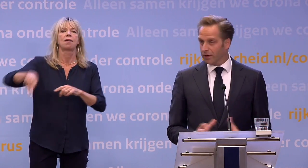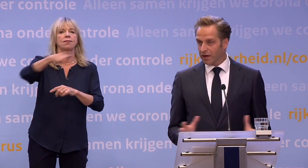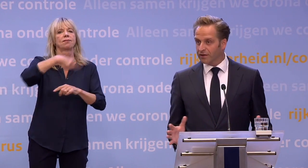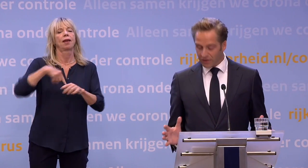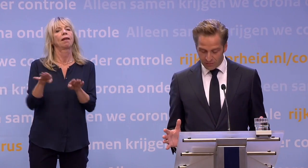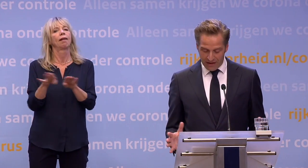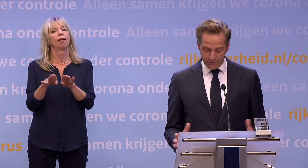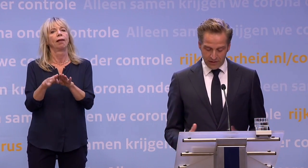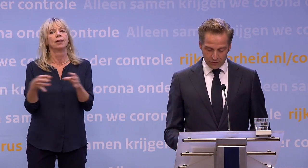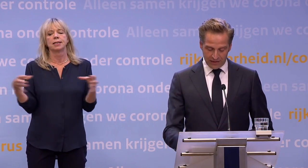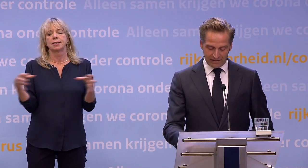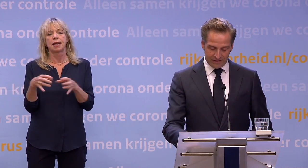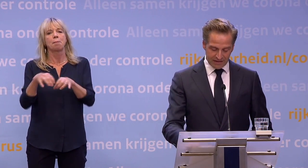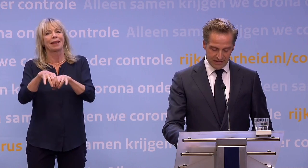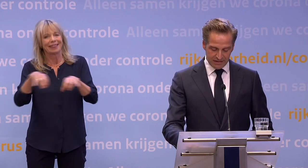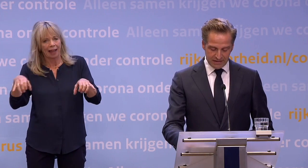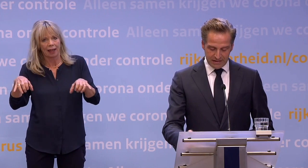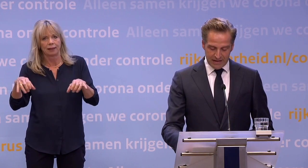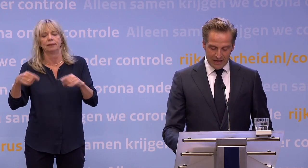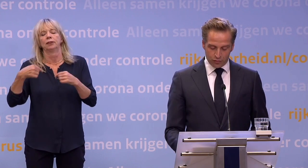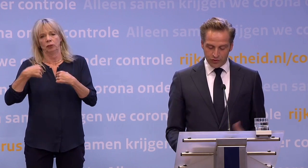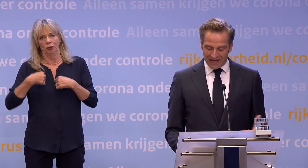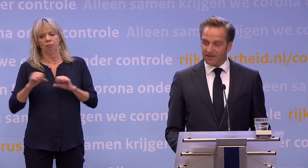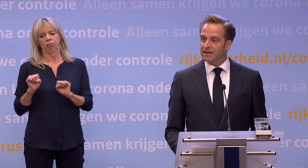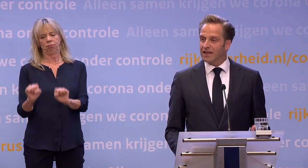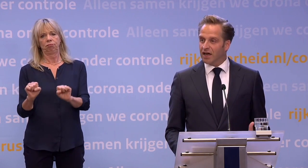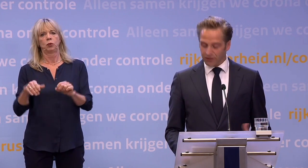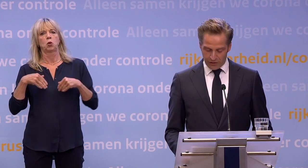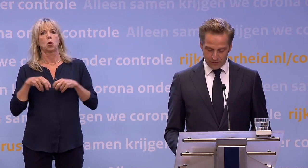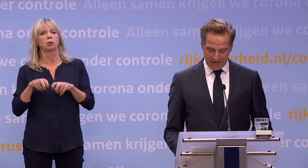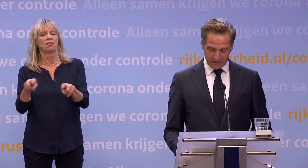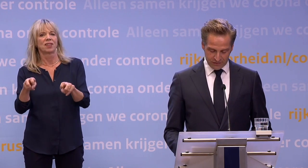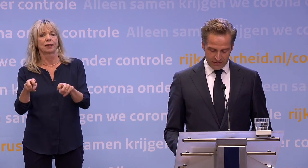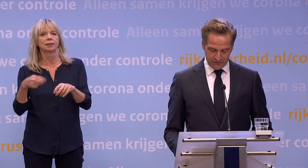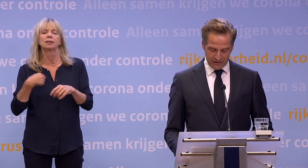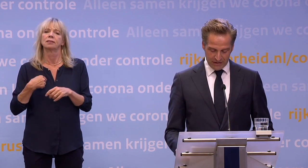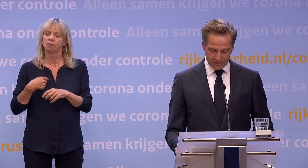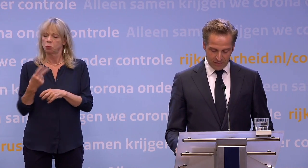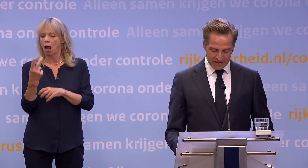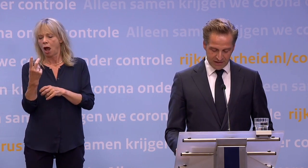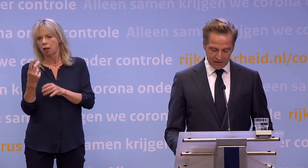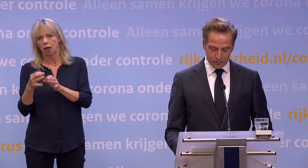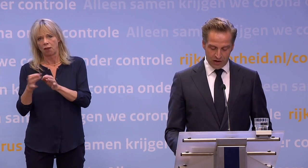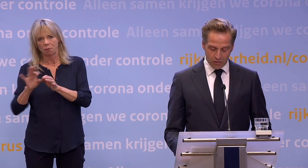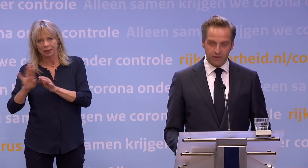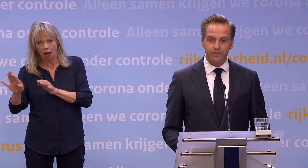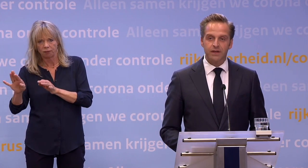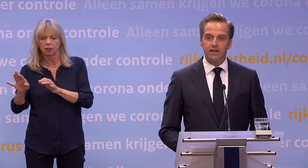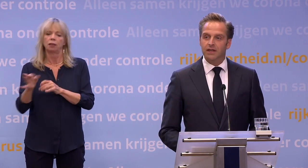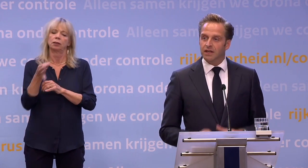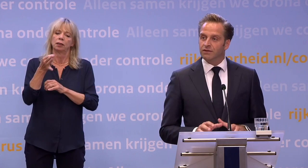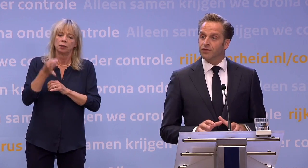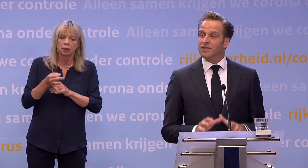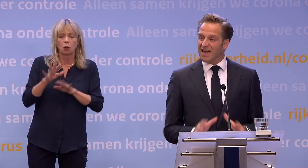Door bij klachten thuis te blijven en ons te laten testen... ...en door ons echt aan die anderhalve meter afstand en de andere basisregels te houden.